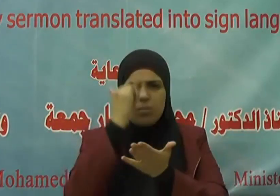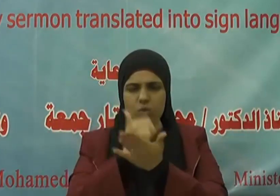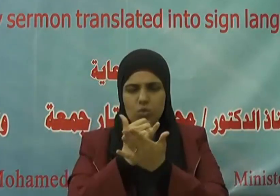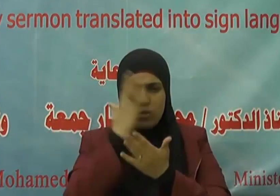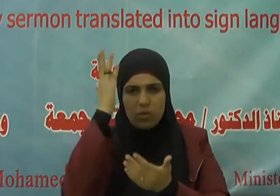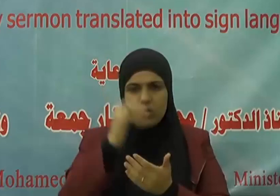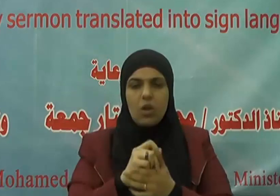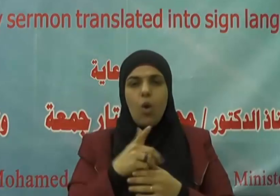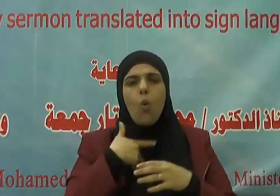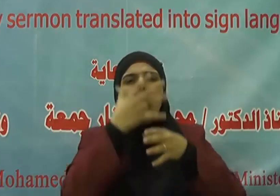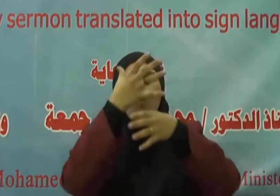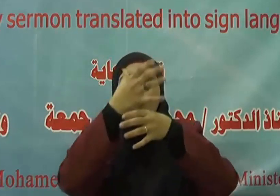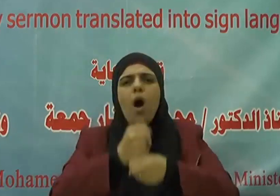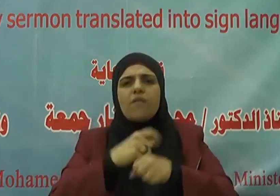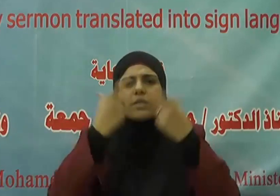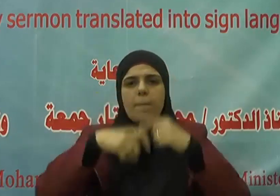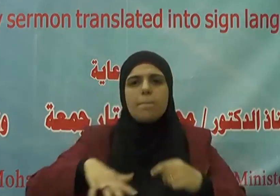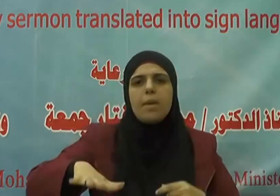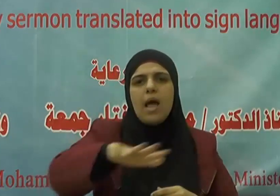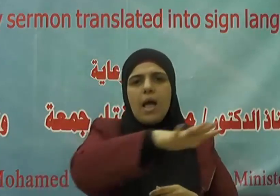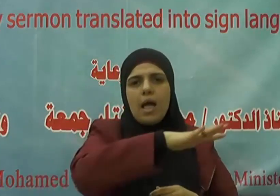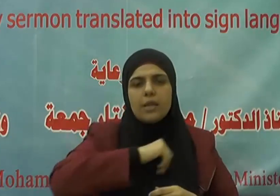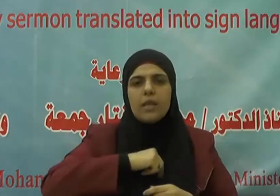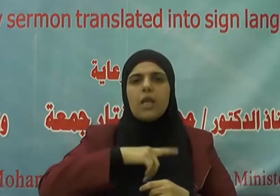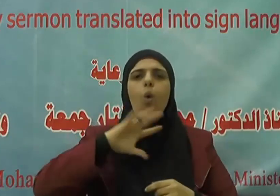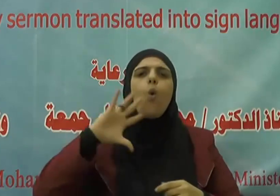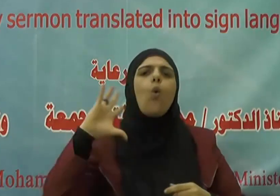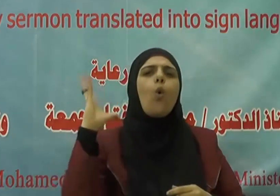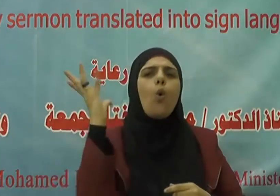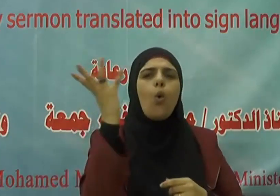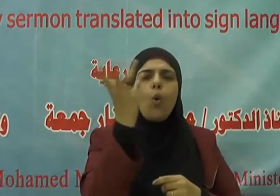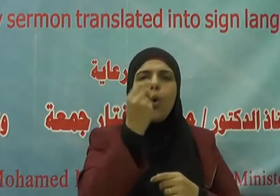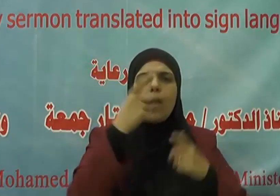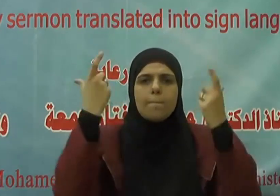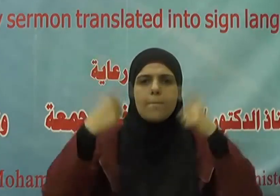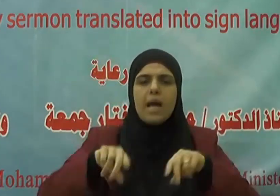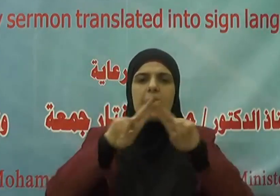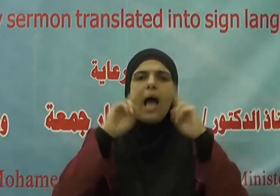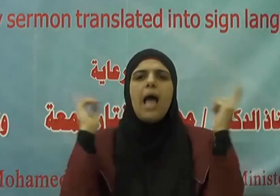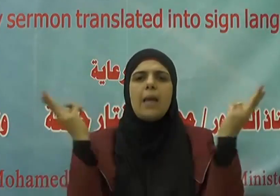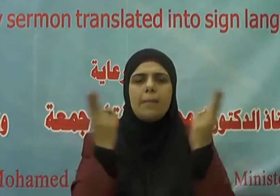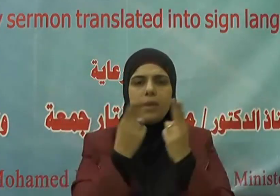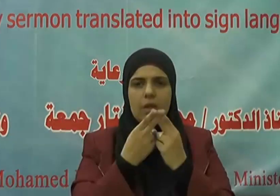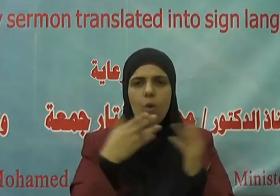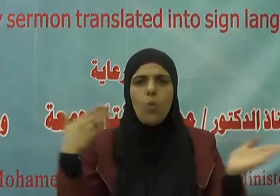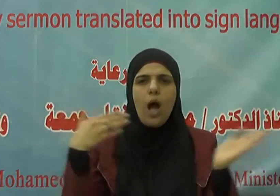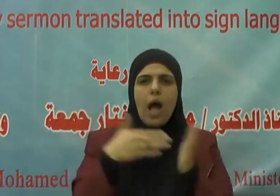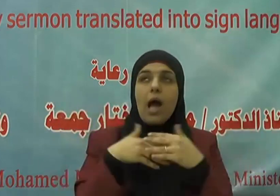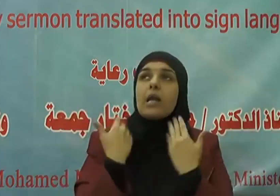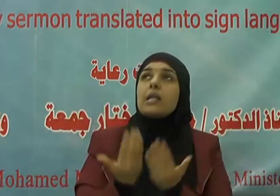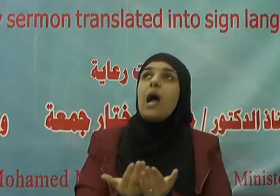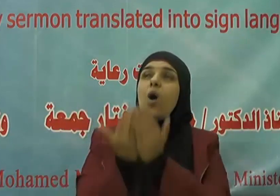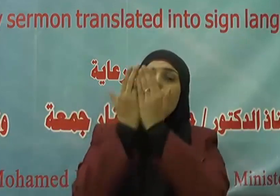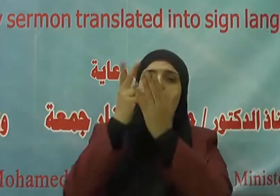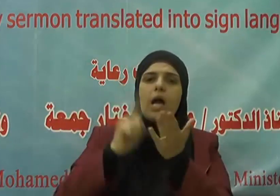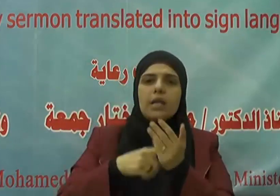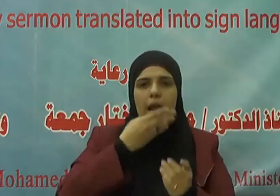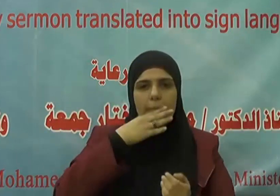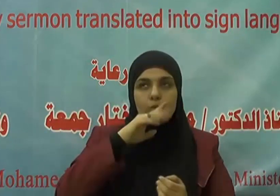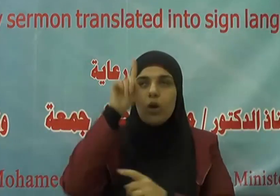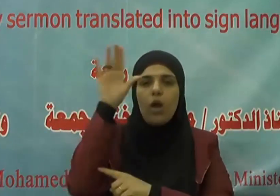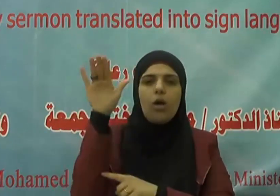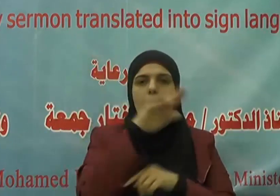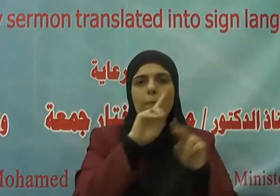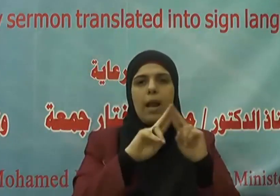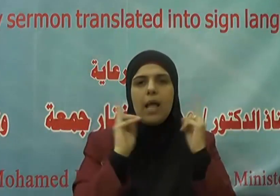واحفظ بلادنا وسائر بلاد العالمين وآخر دعوانا للحمد لله